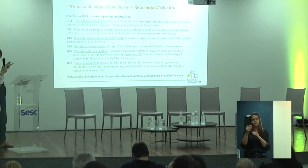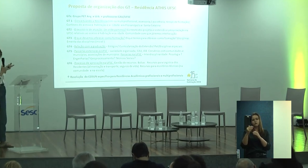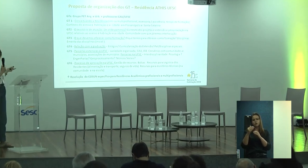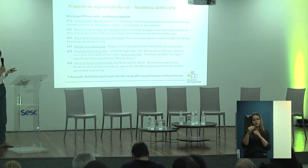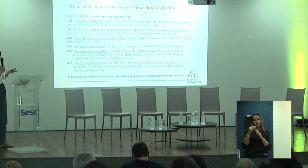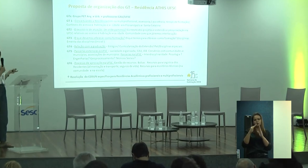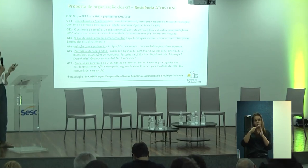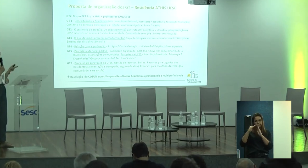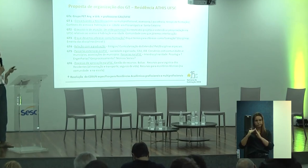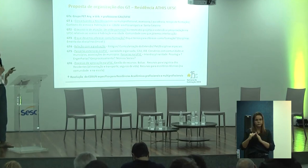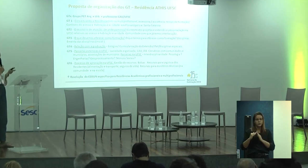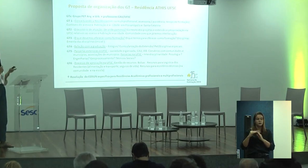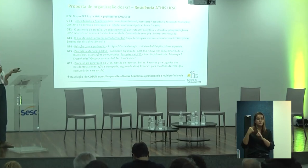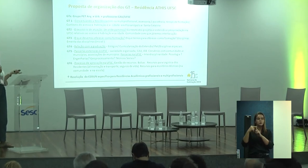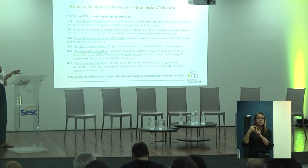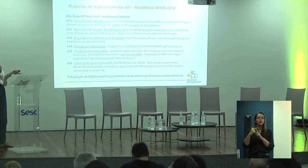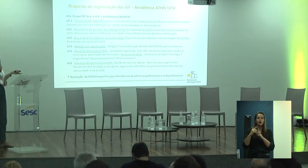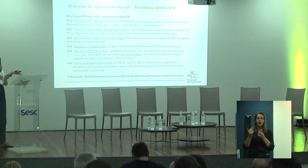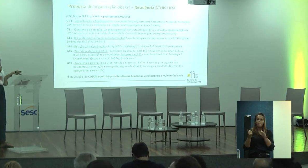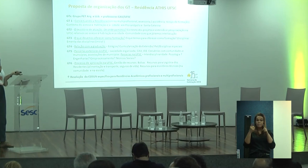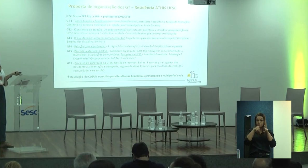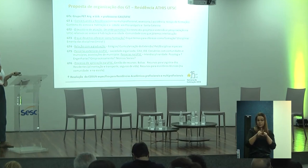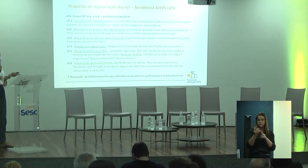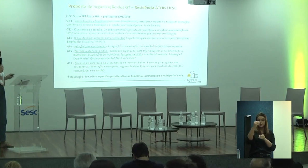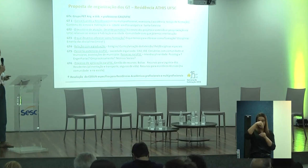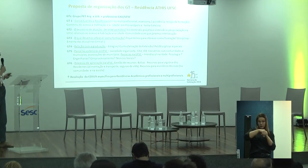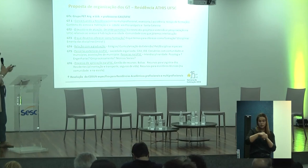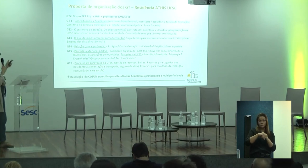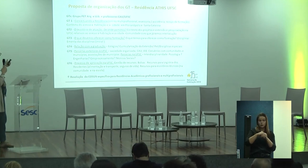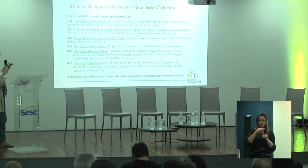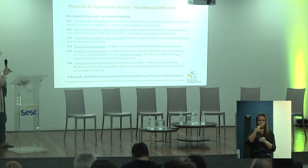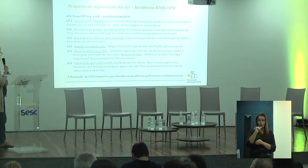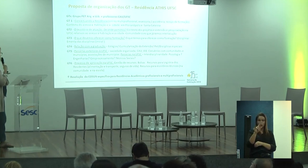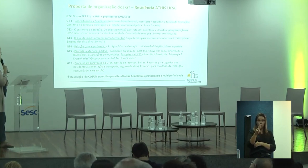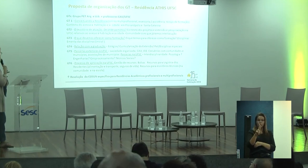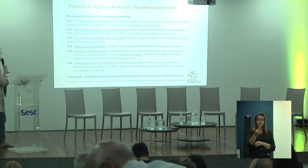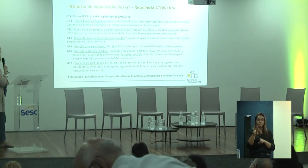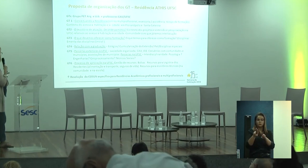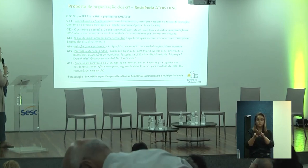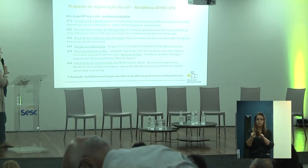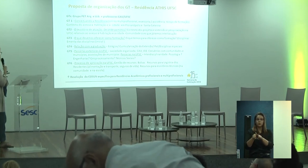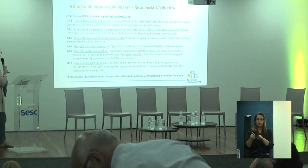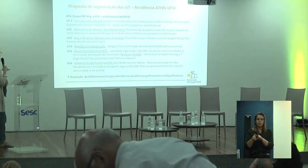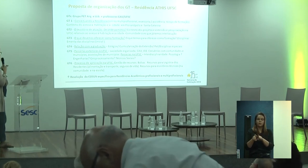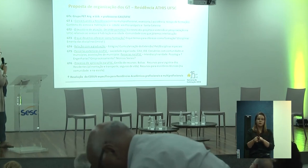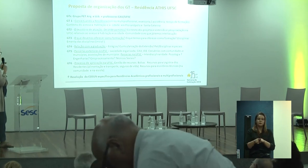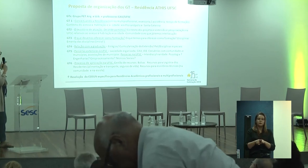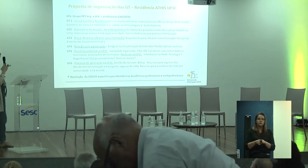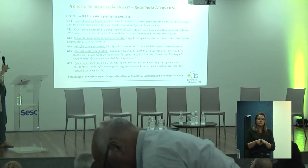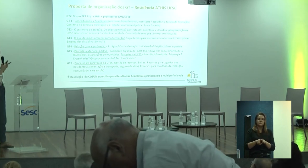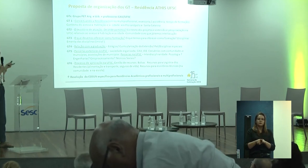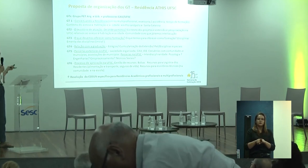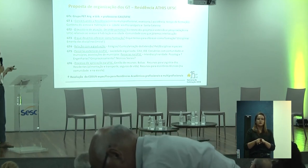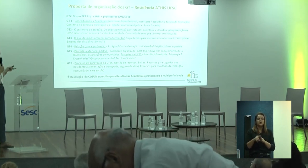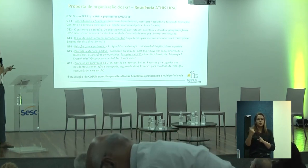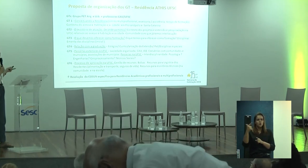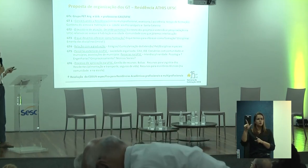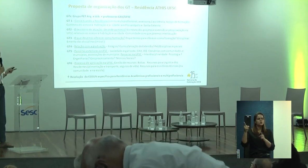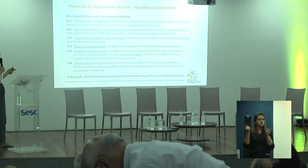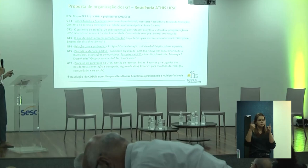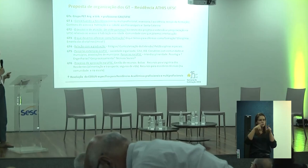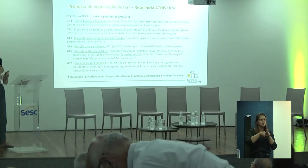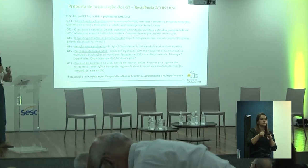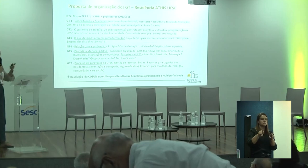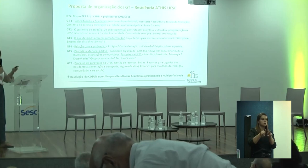como são as parcerias externas, por exemplo, com o CAL, ou com tantas outras possíveis parcerias, e o próprio